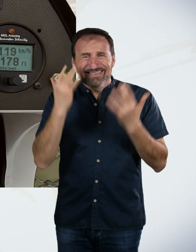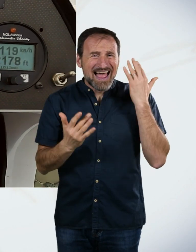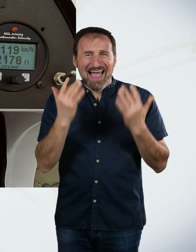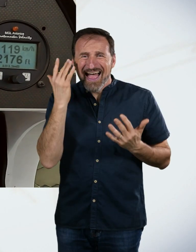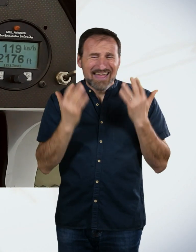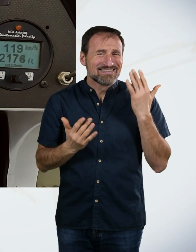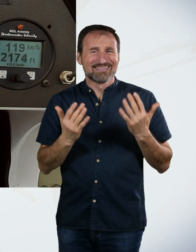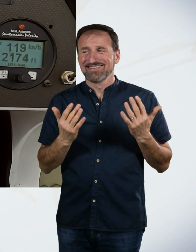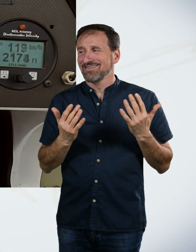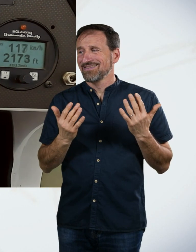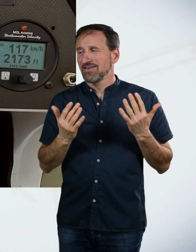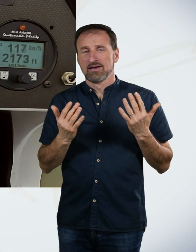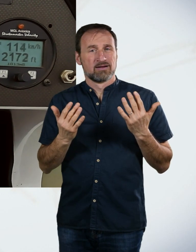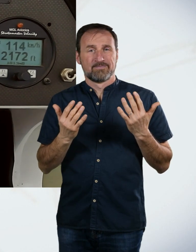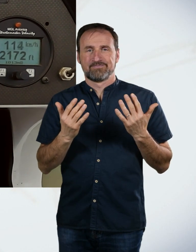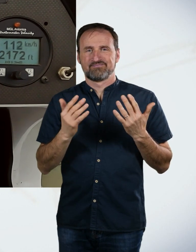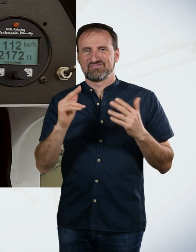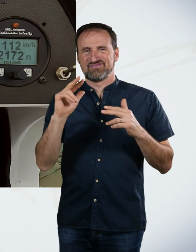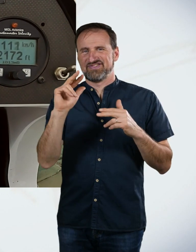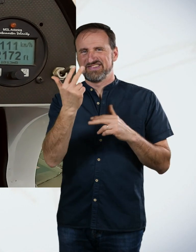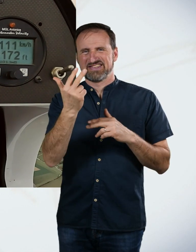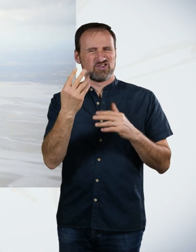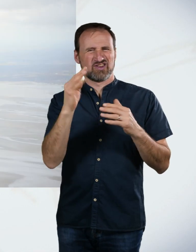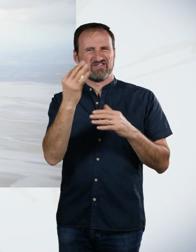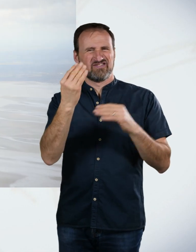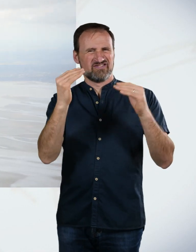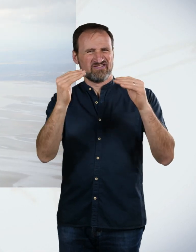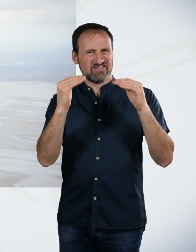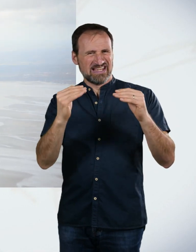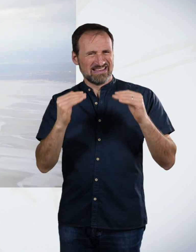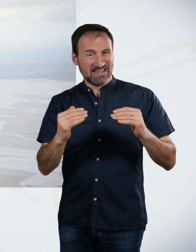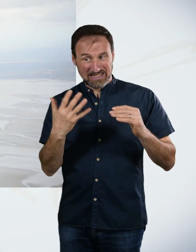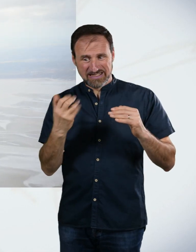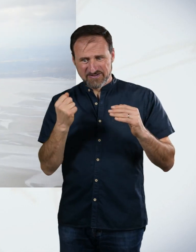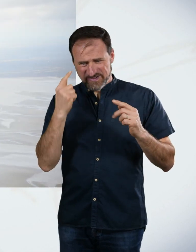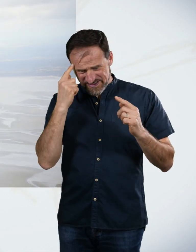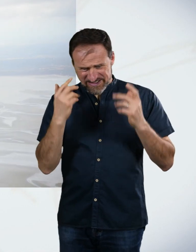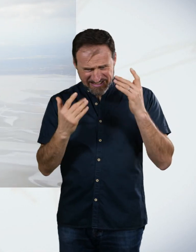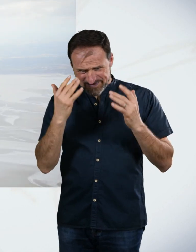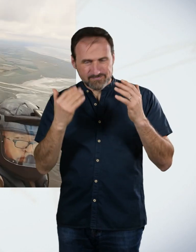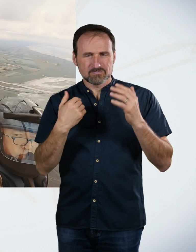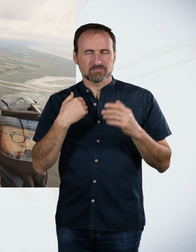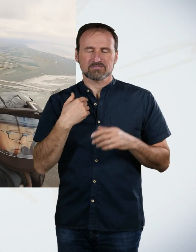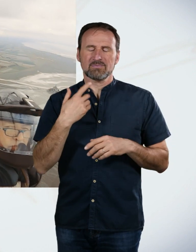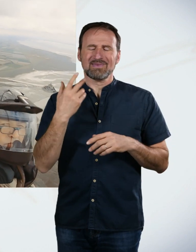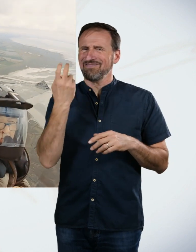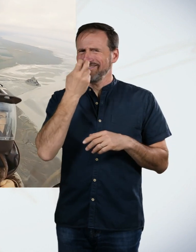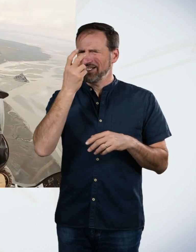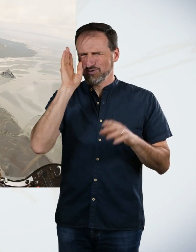Ich war dann in der dritten oder vierten Zeile und ich habe wirklich versucht, auch nicht drüber nachzudenken, dass ich mich gerade in der Luft